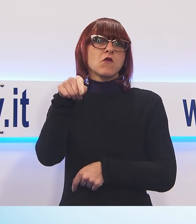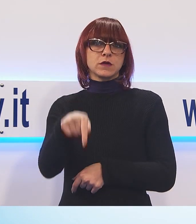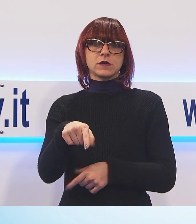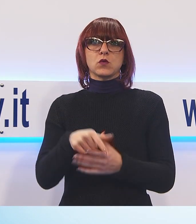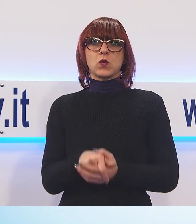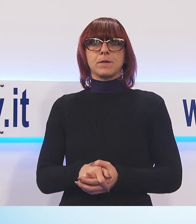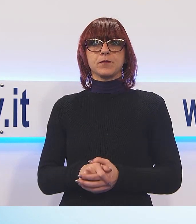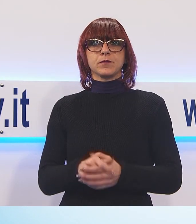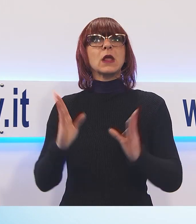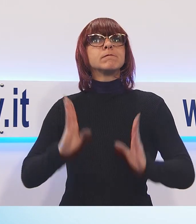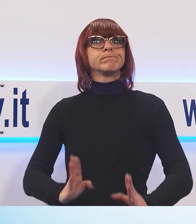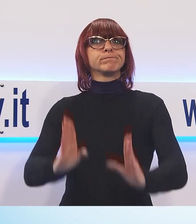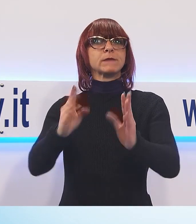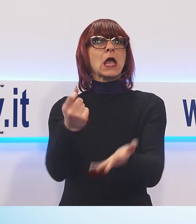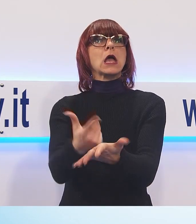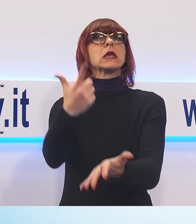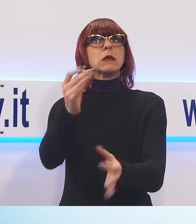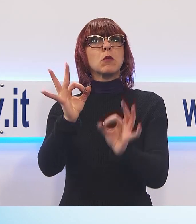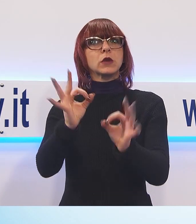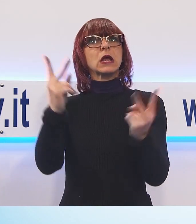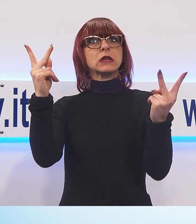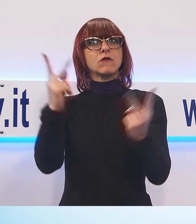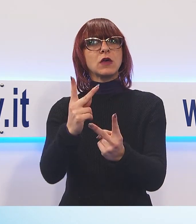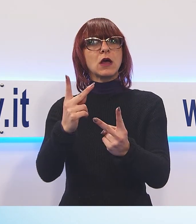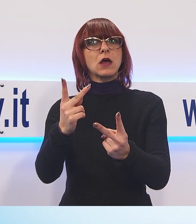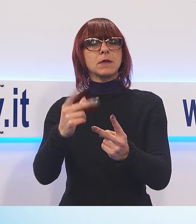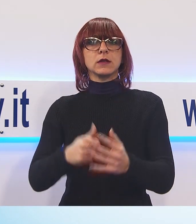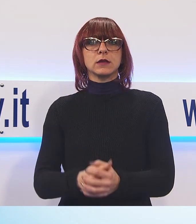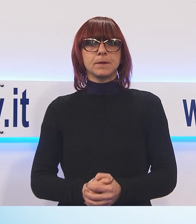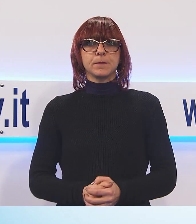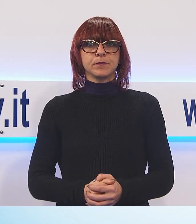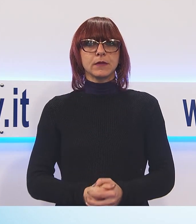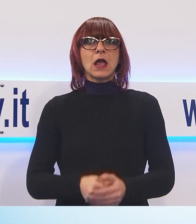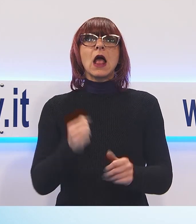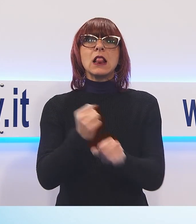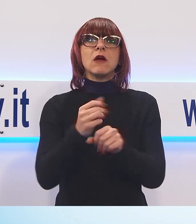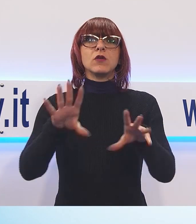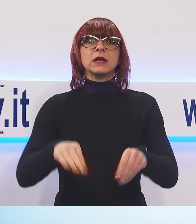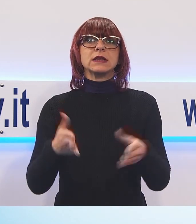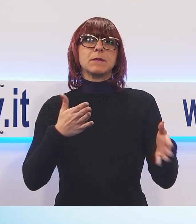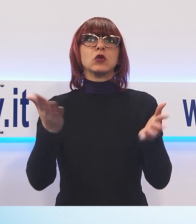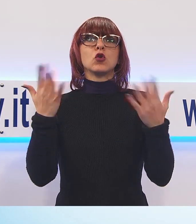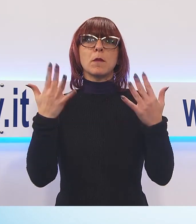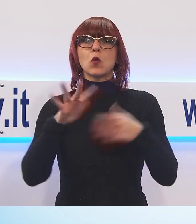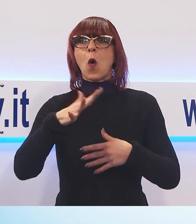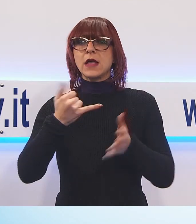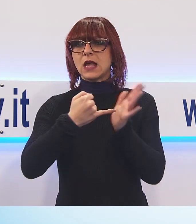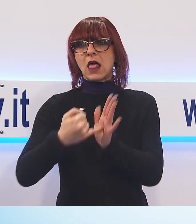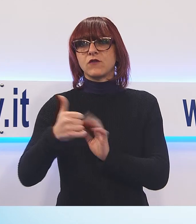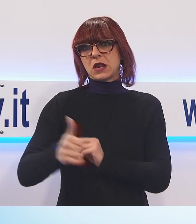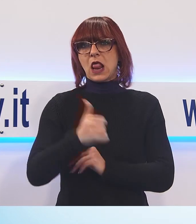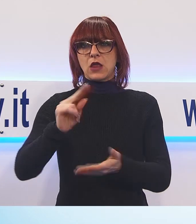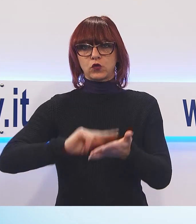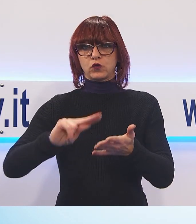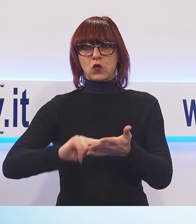è un edificio strategico per il nostro comune. I lavori partiranno a primavera, verso la fine dell'anno scolastico. L'impresa, che si